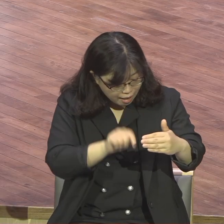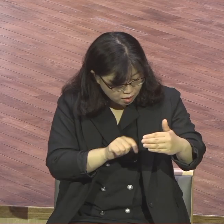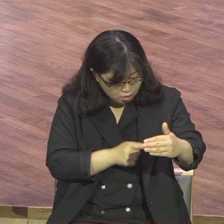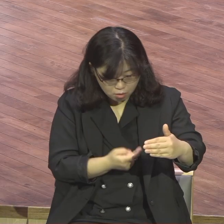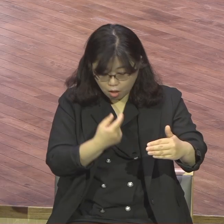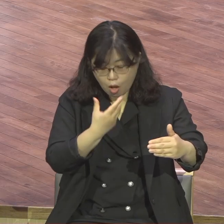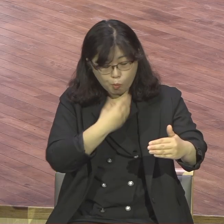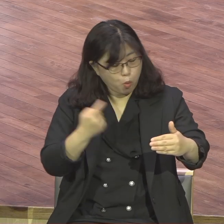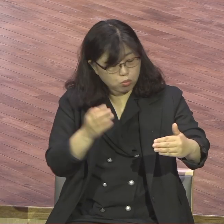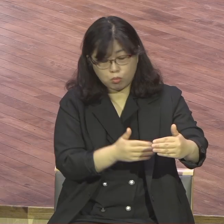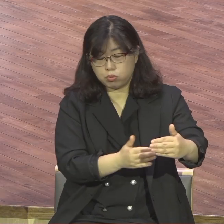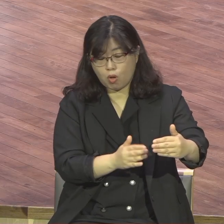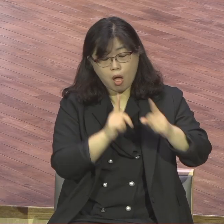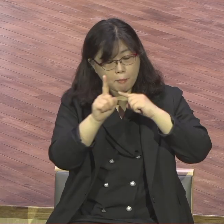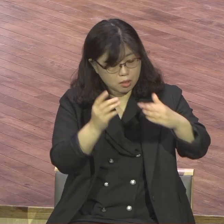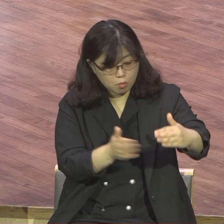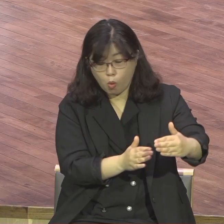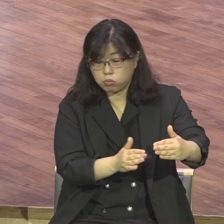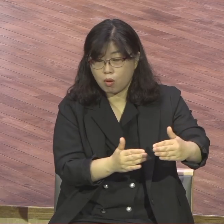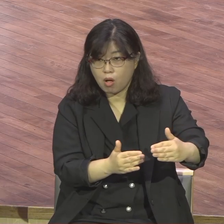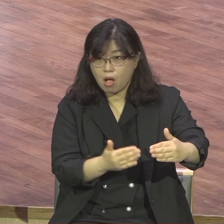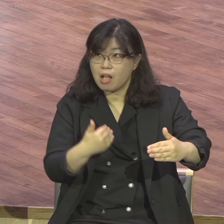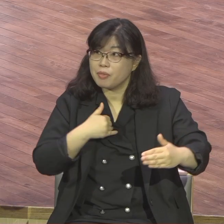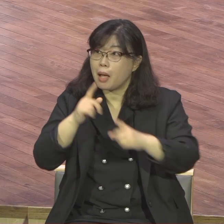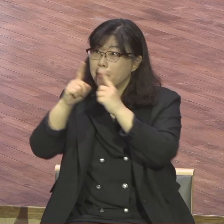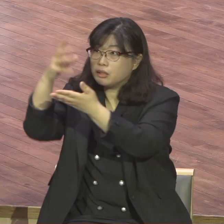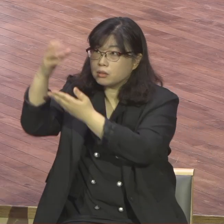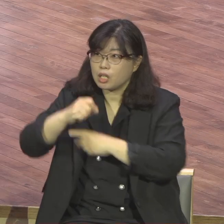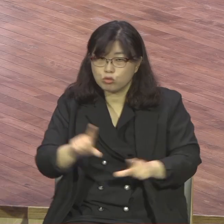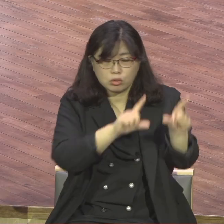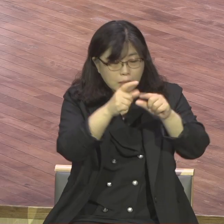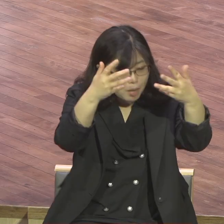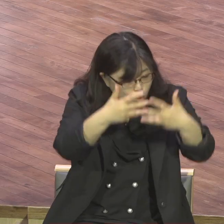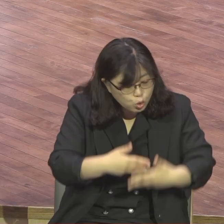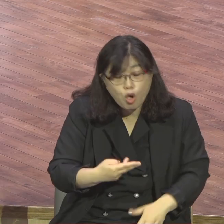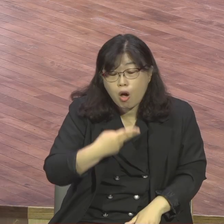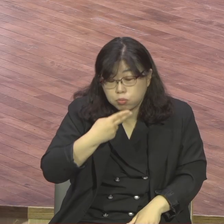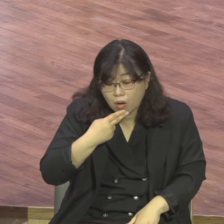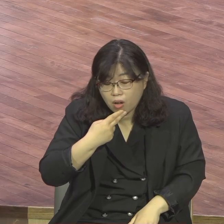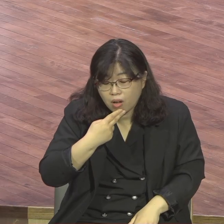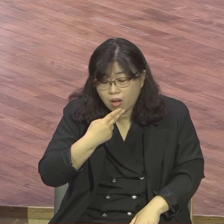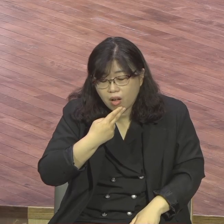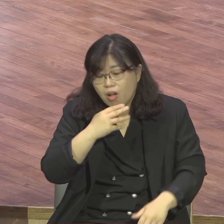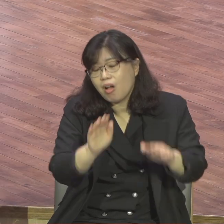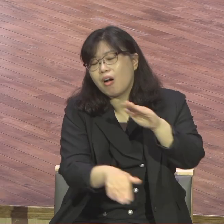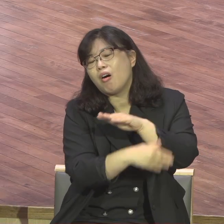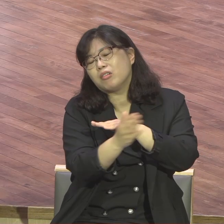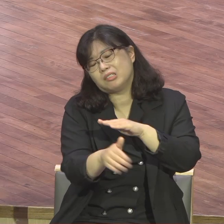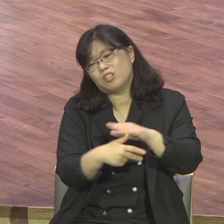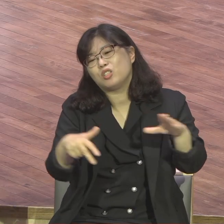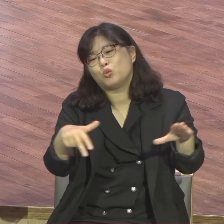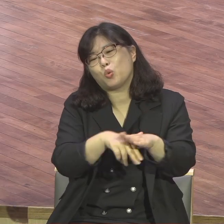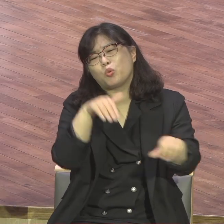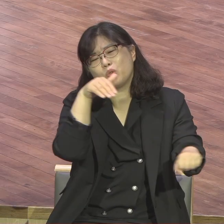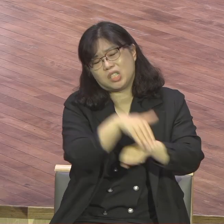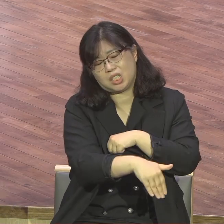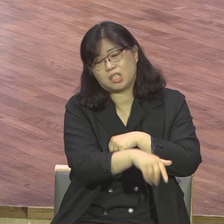말씀하셨어요 이 말씀은요 우리가 살고 있는 지금 시대를 향한 메시지예요 우리가